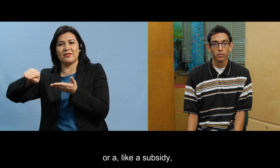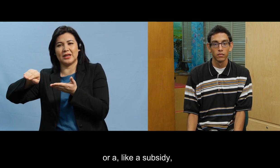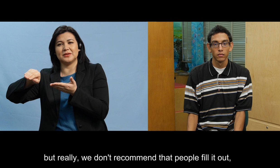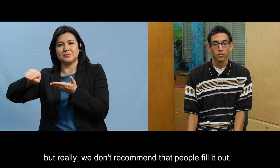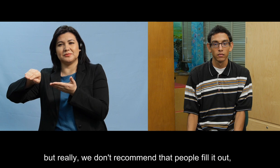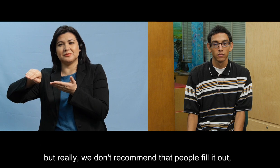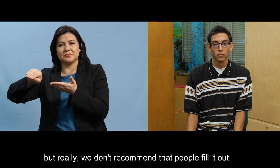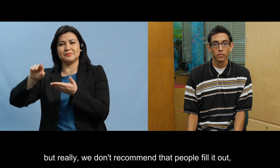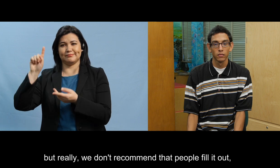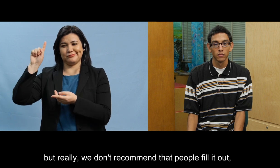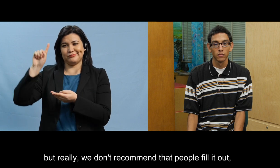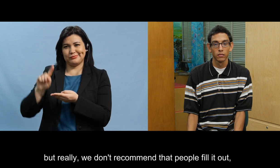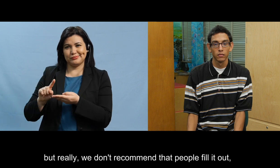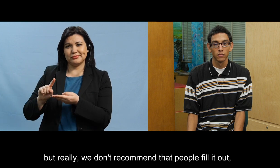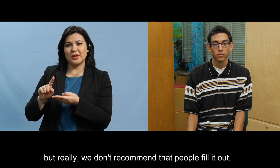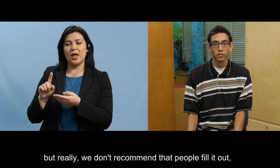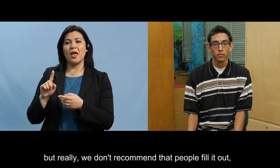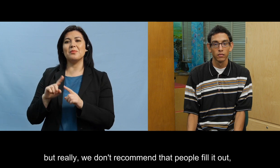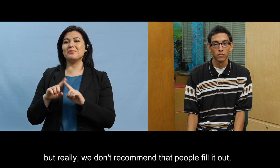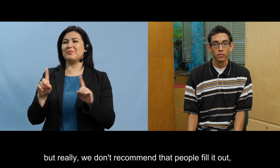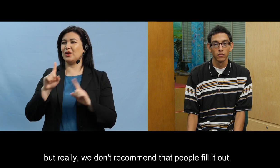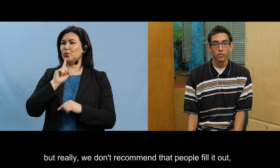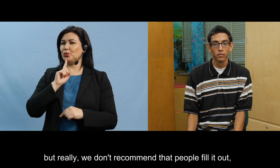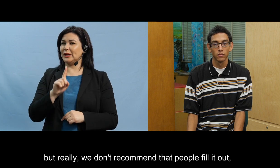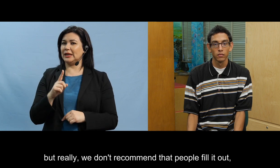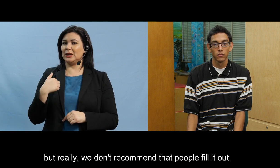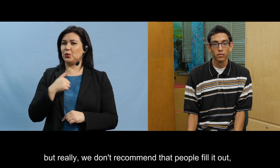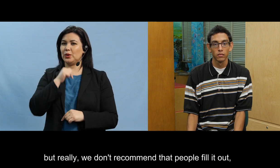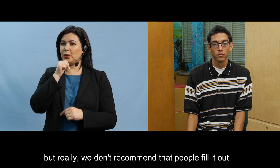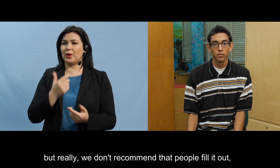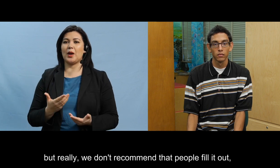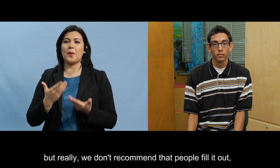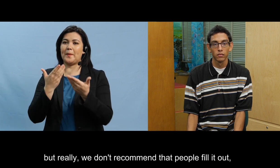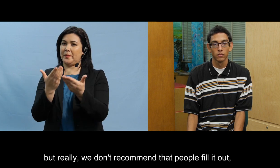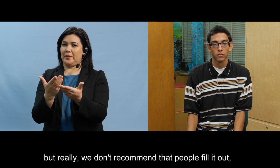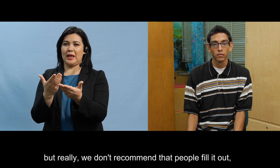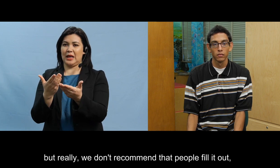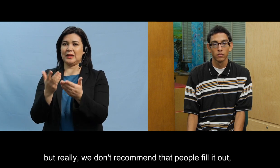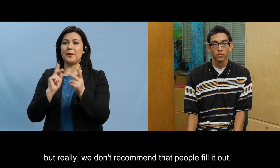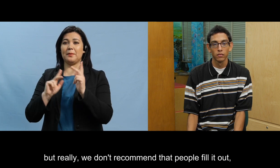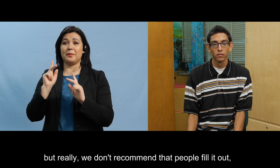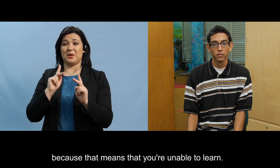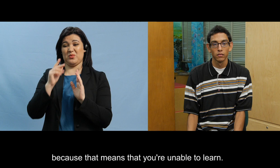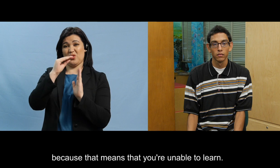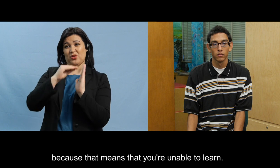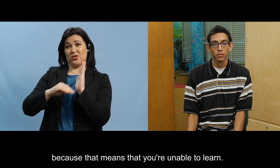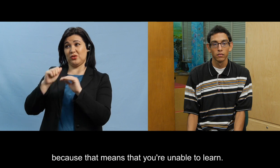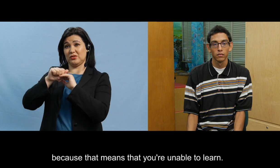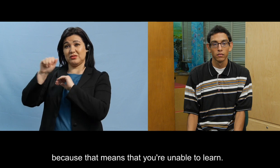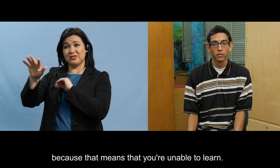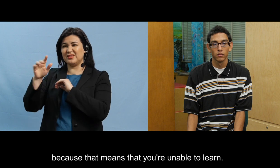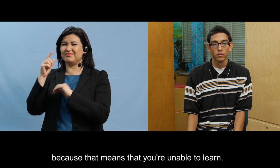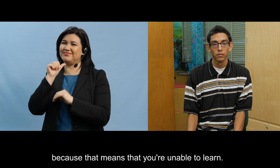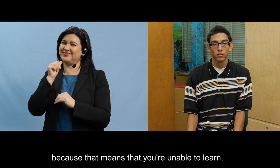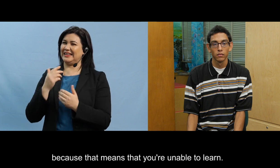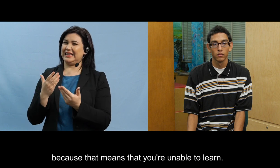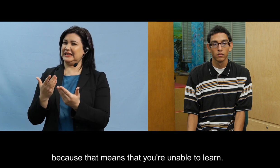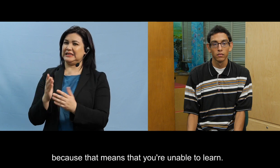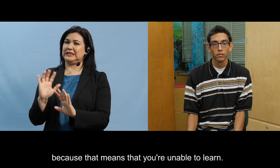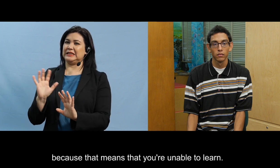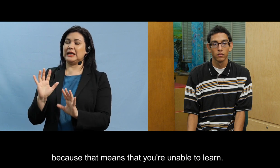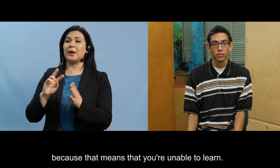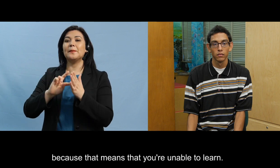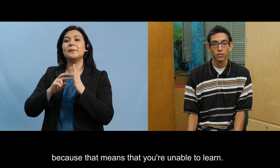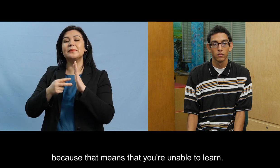beca pero realmente nosotros no recomendamos que las personas la llenen porque eso quiere decir que tú estás